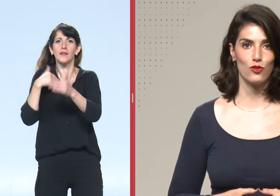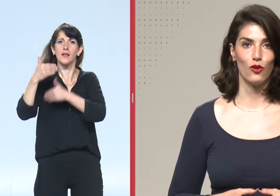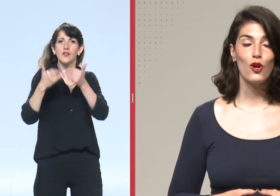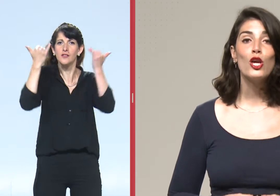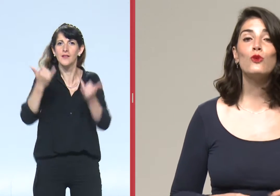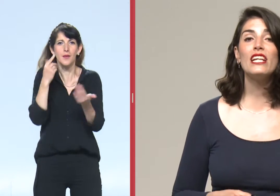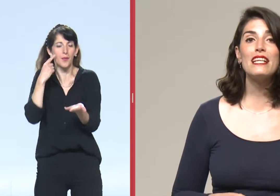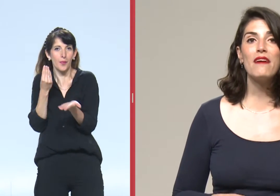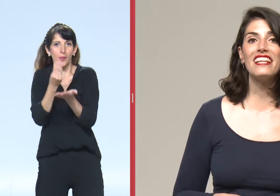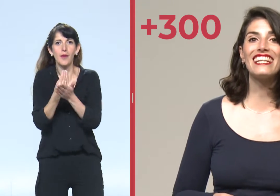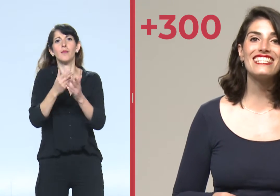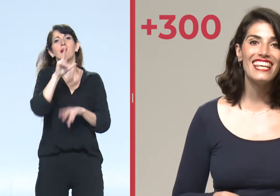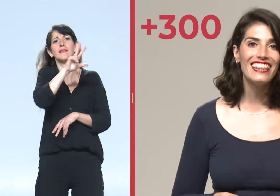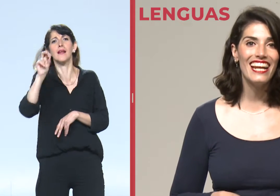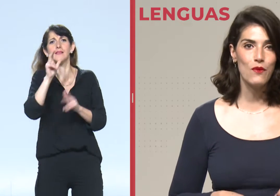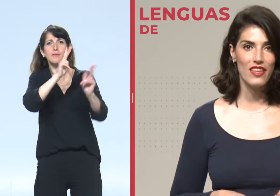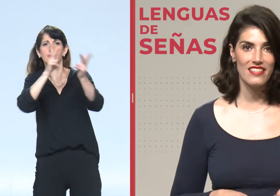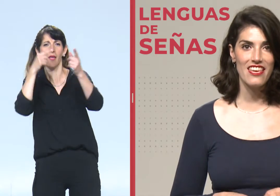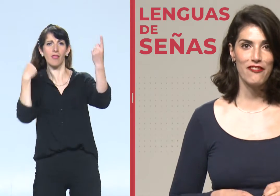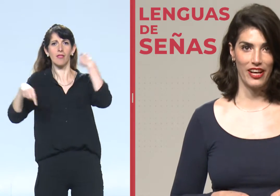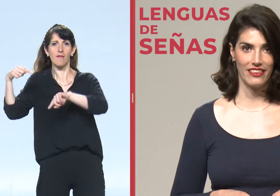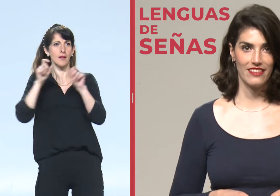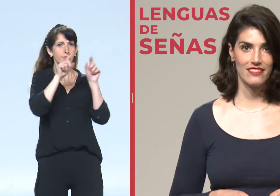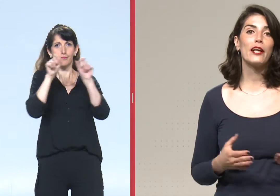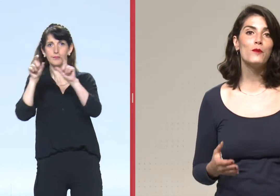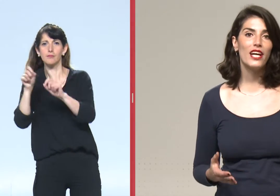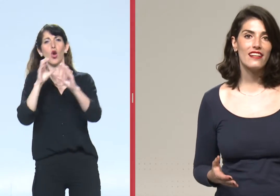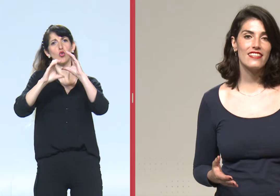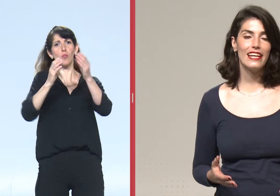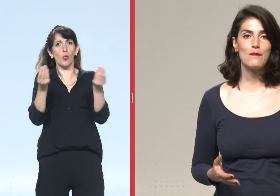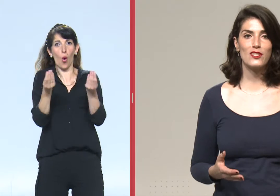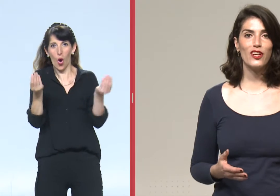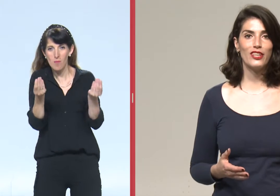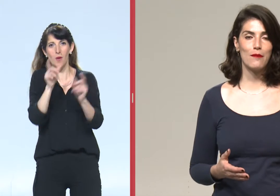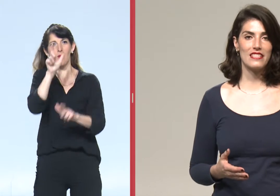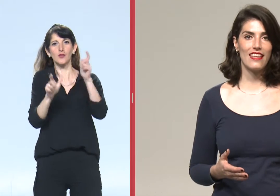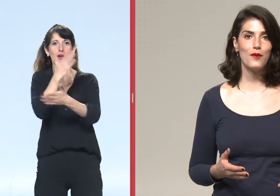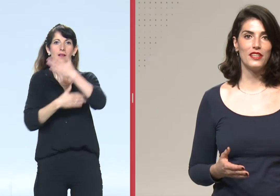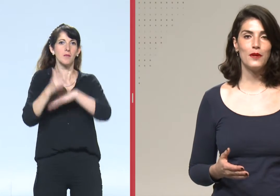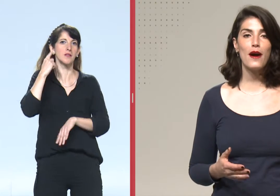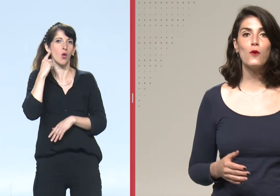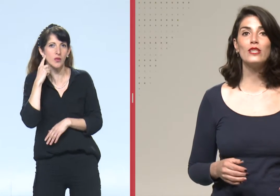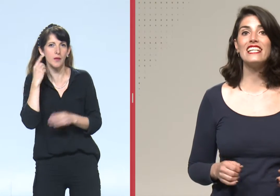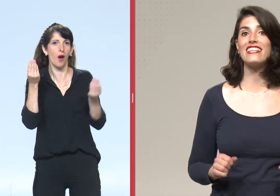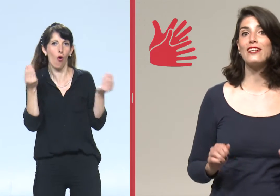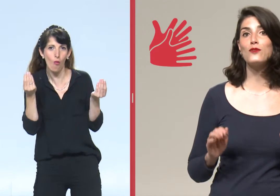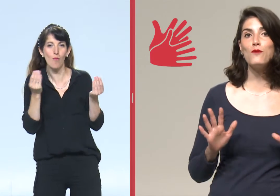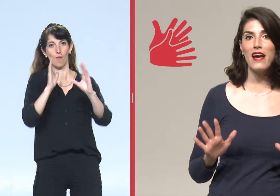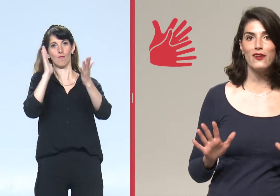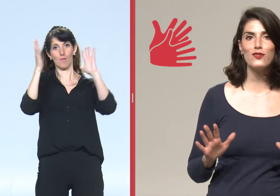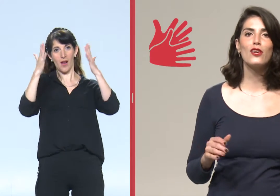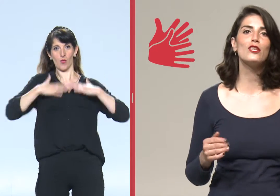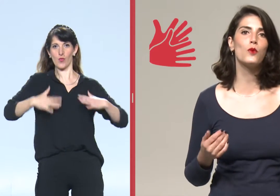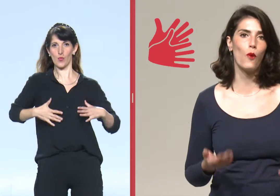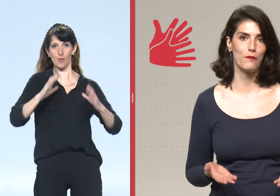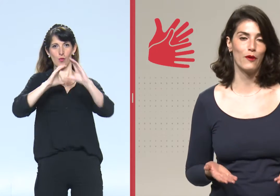en desarrollo y utilizan más de 300 lenguas de señas diferentes. Para comunicarse, las personas con discapacidad auditiva utilizan sus